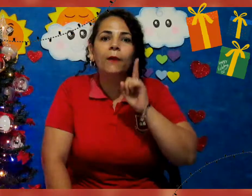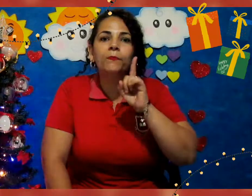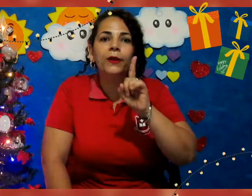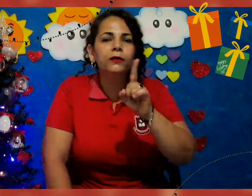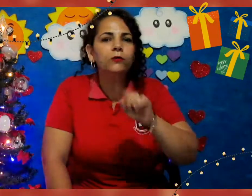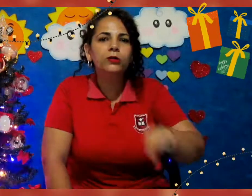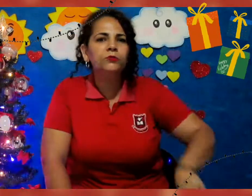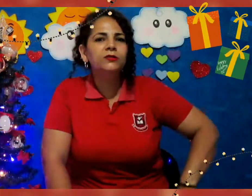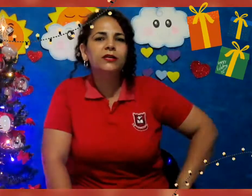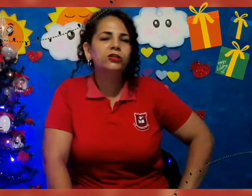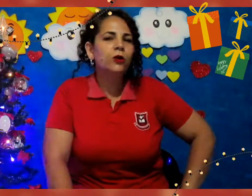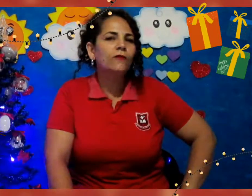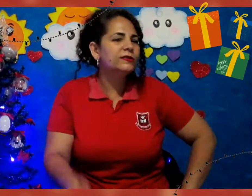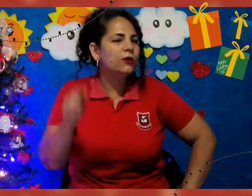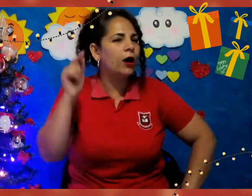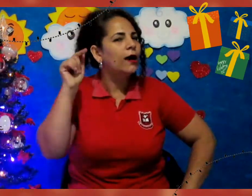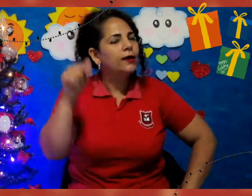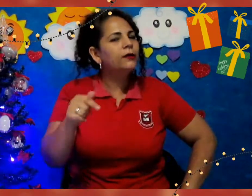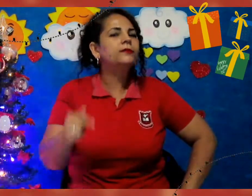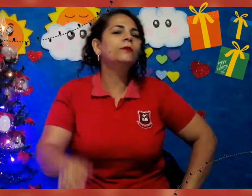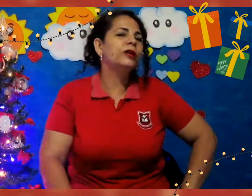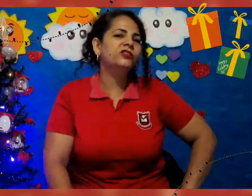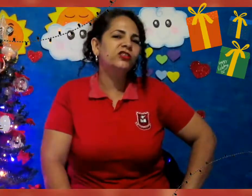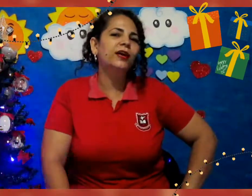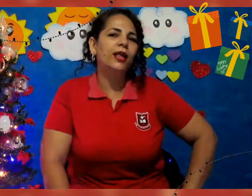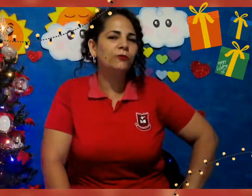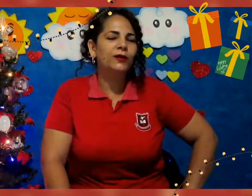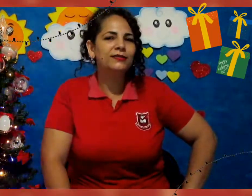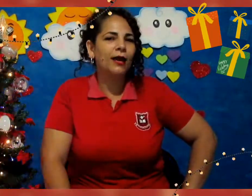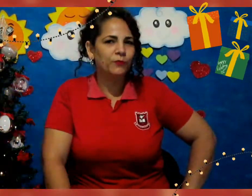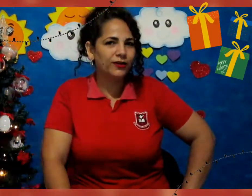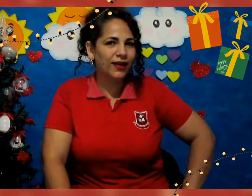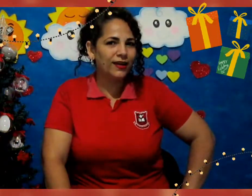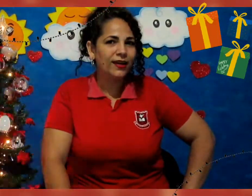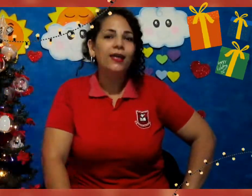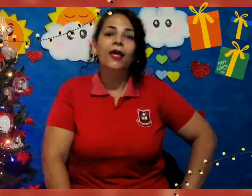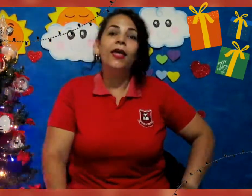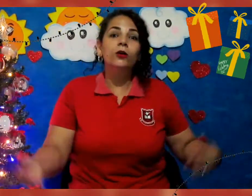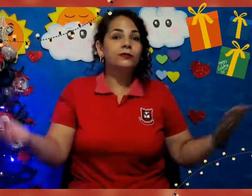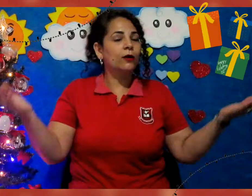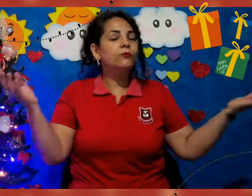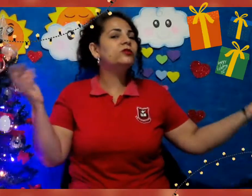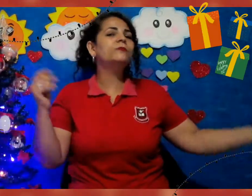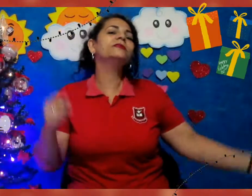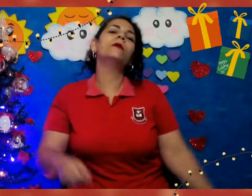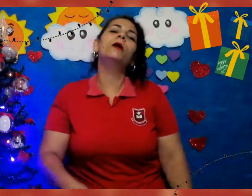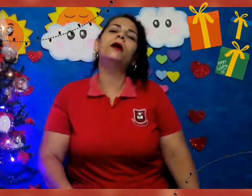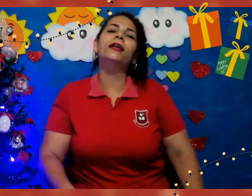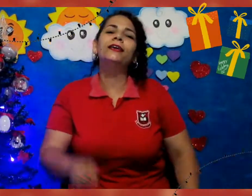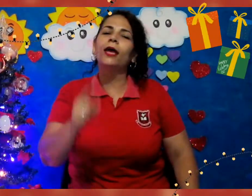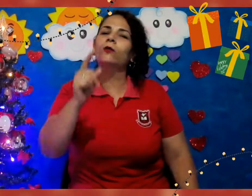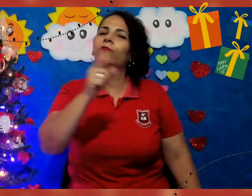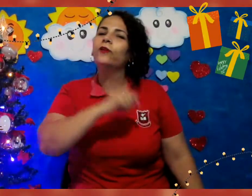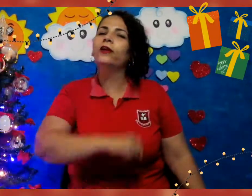aprendam as músicas novas e, ó, cantem pra tia lá no WhatsApp, ok? É a nossa última semana e quero ouvir